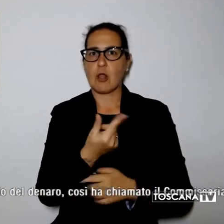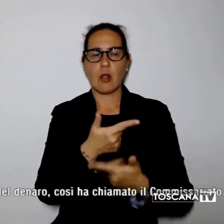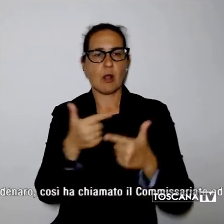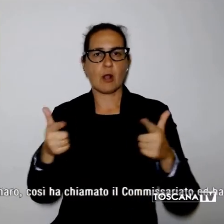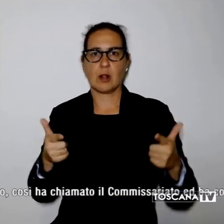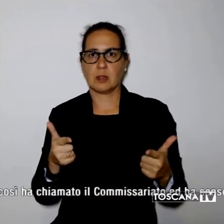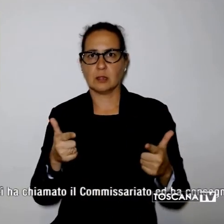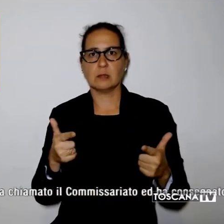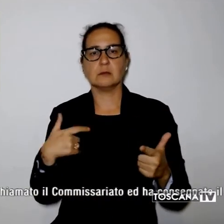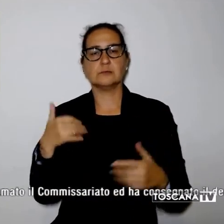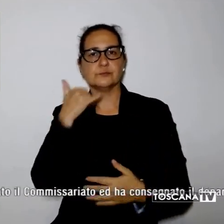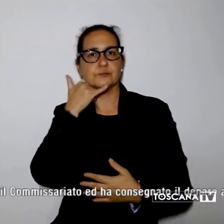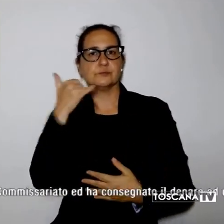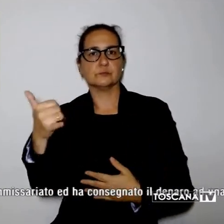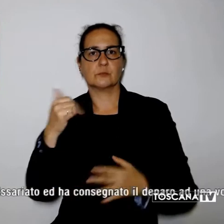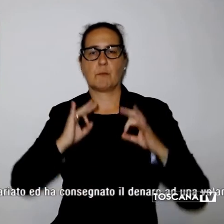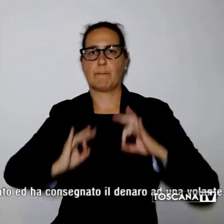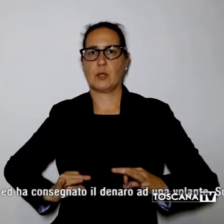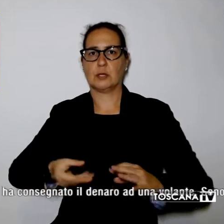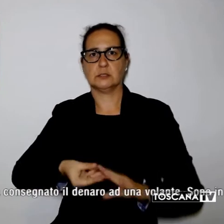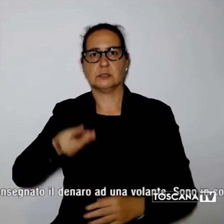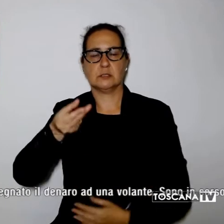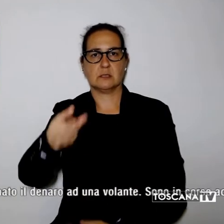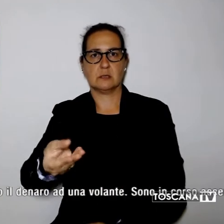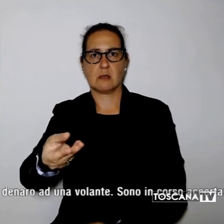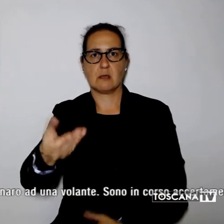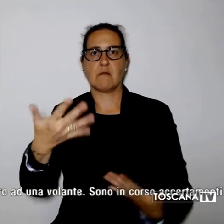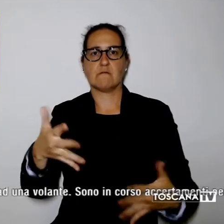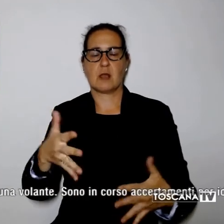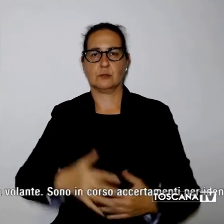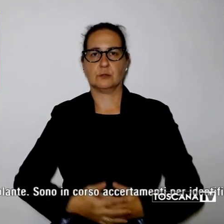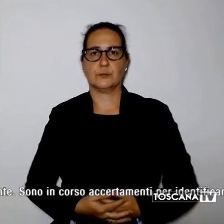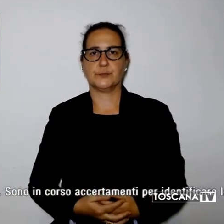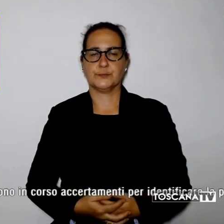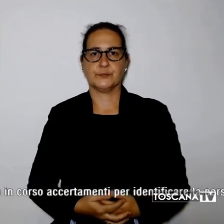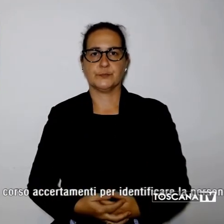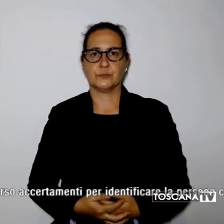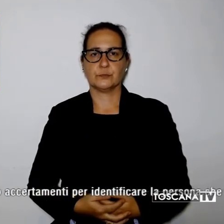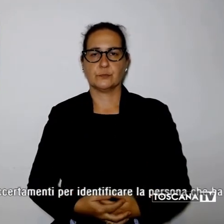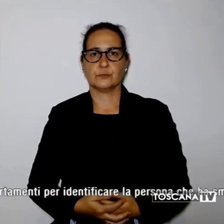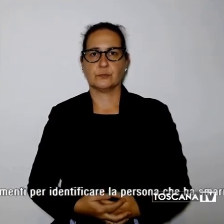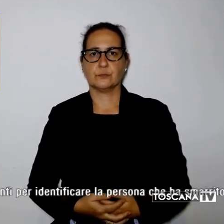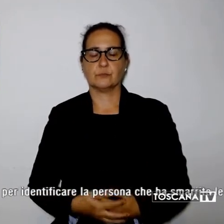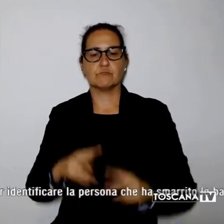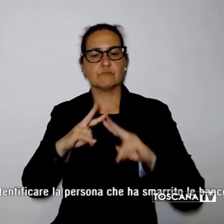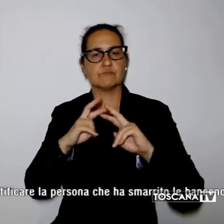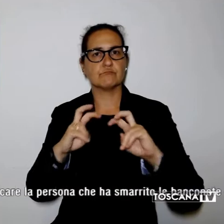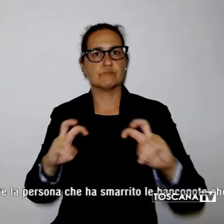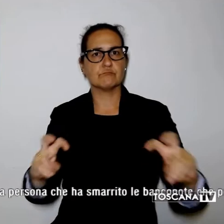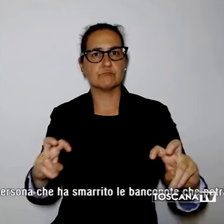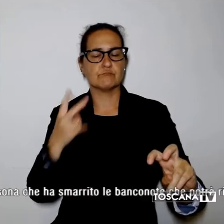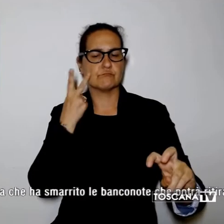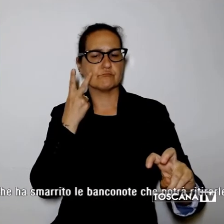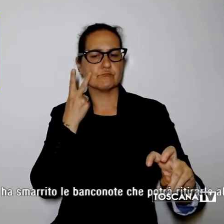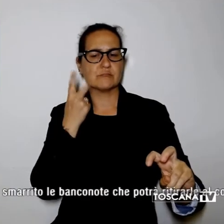chiamato il commissariato ed ha consegnato il denaro ad una volante. Sono in corso accertamenti per identificare la